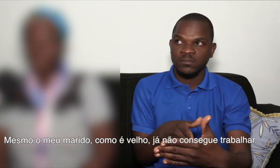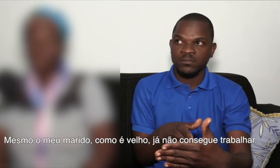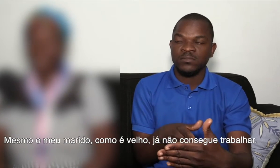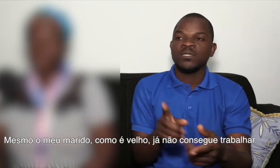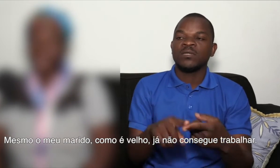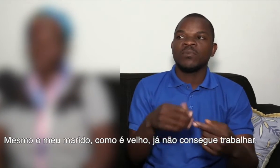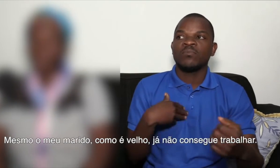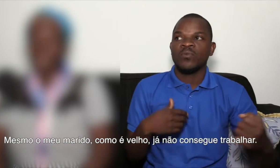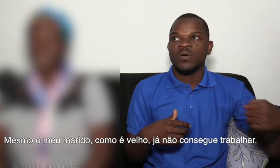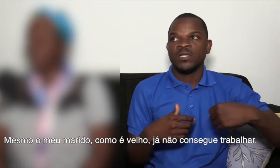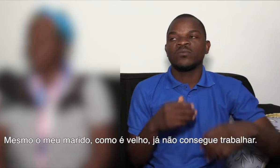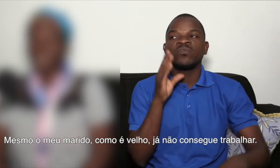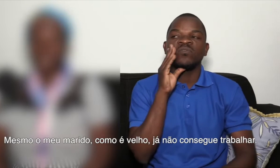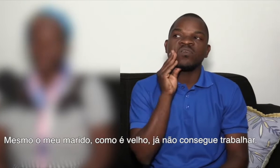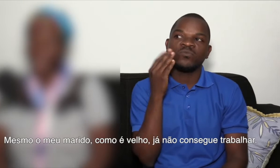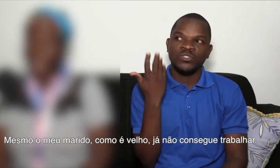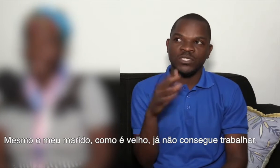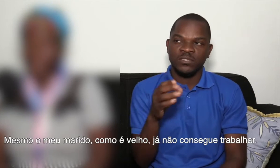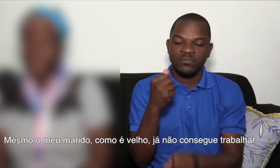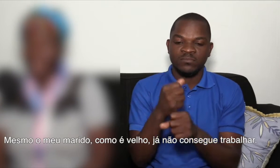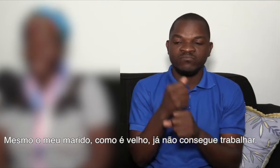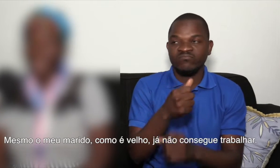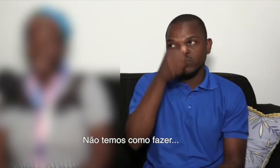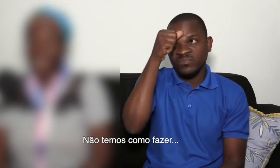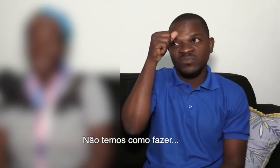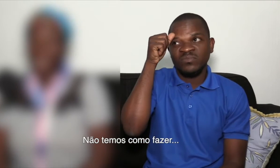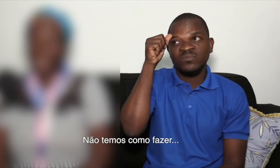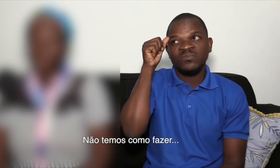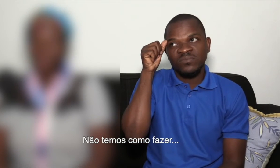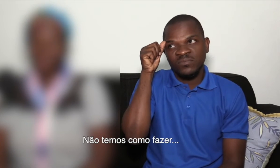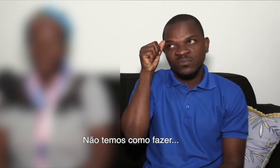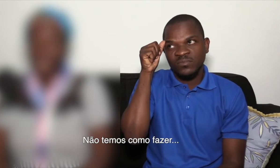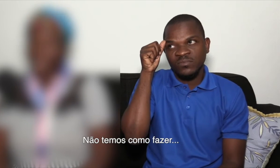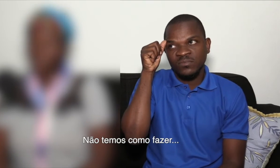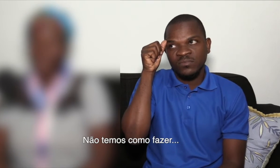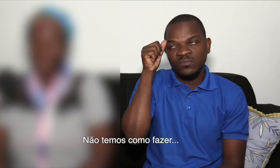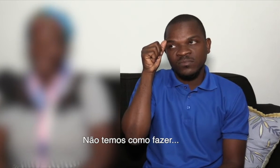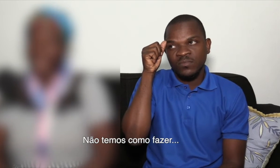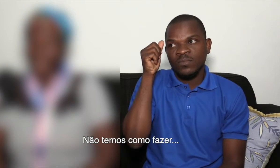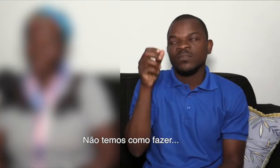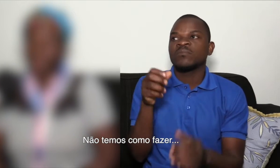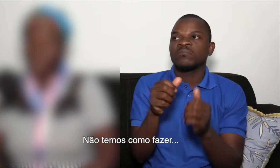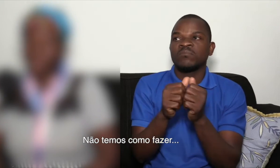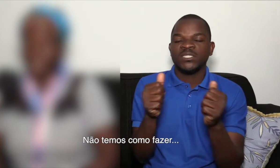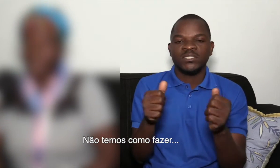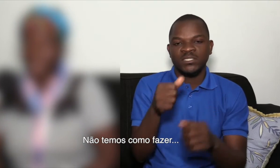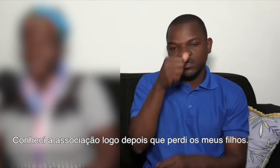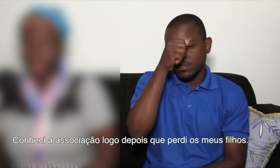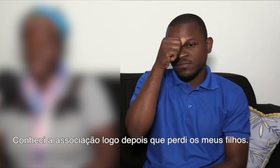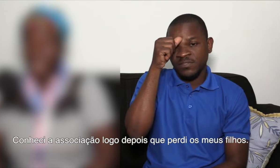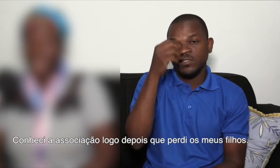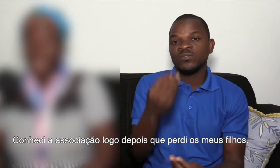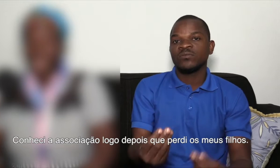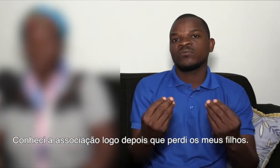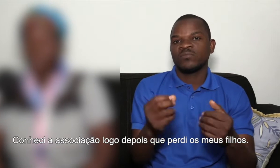marido, como é velho também, já não conseguem trabalhar. Agora, não há maneira que podemos fazer.